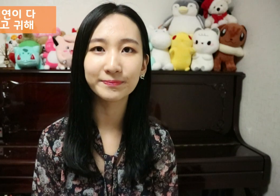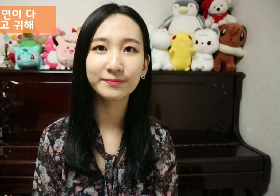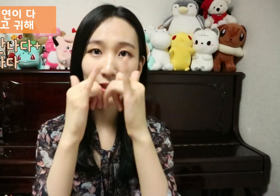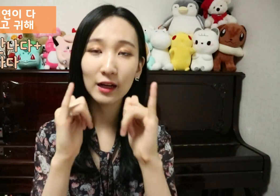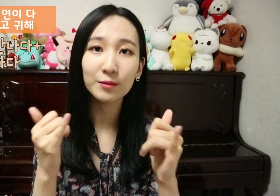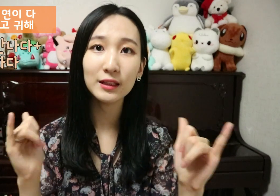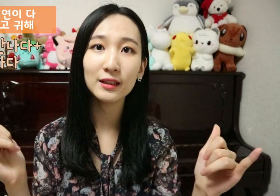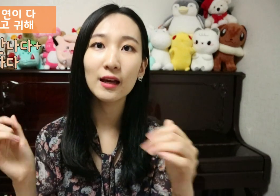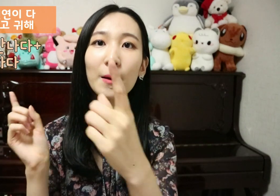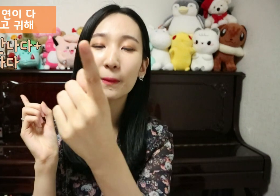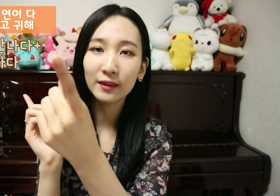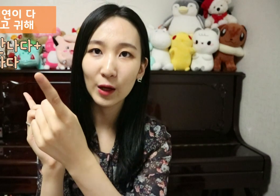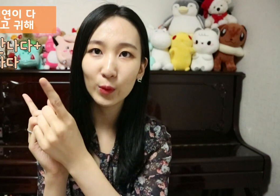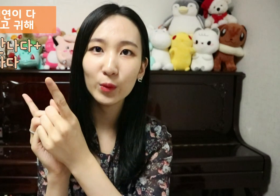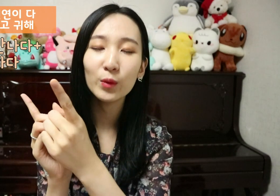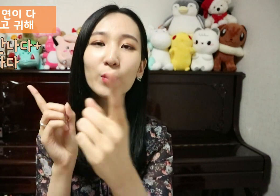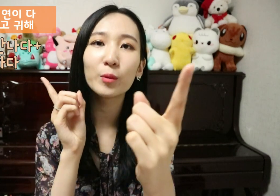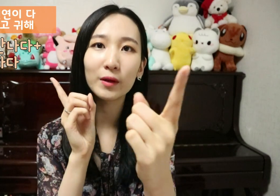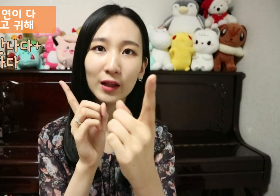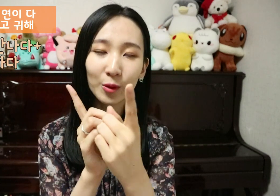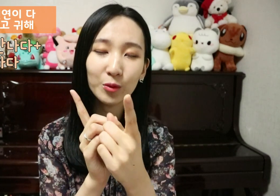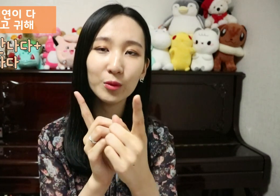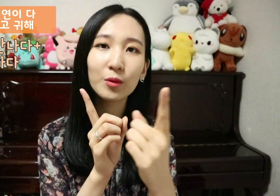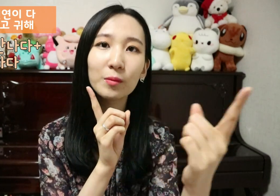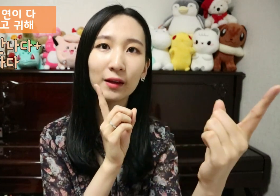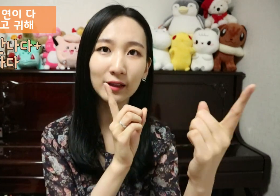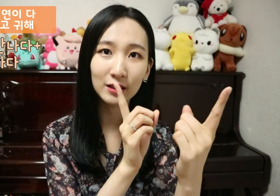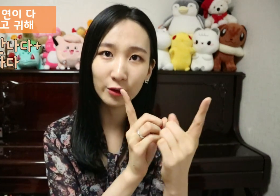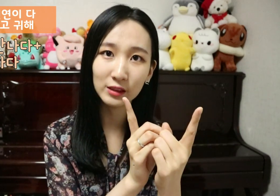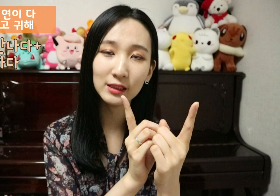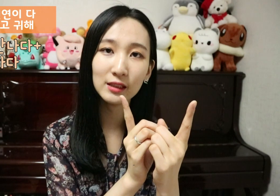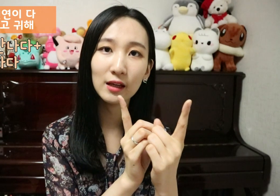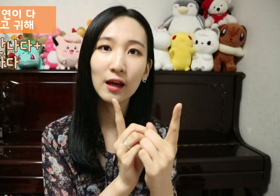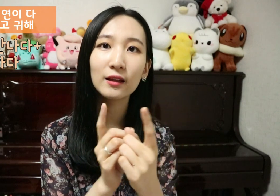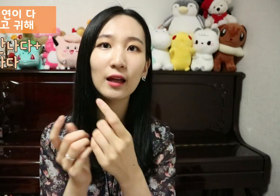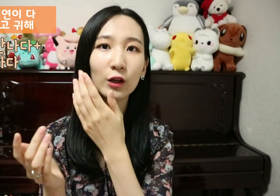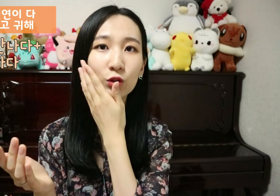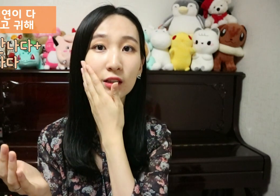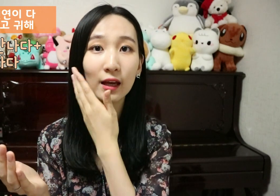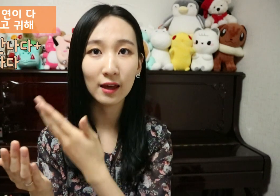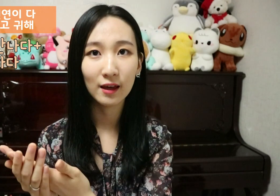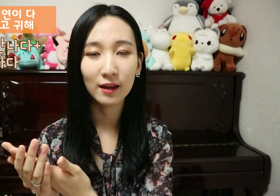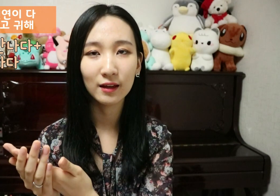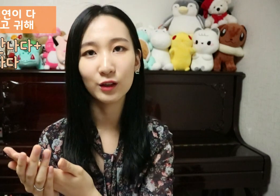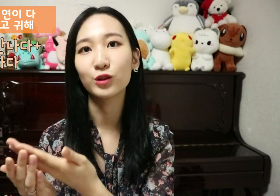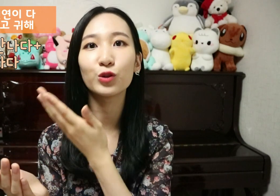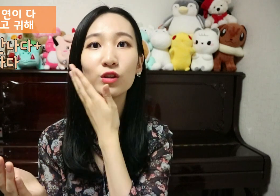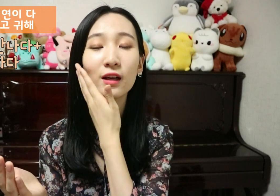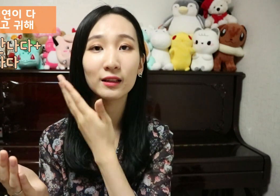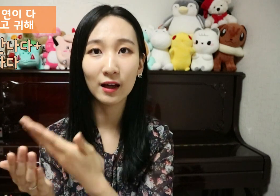사람이 만나고 만나고 만나는 것이 다 귀해 이거는 귀하다